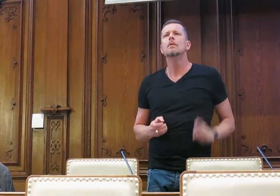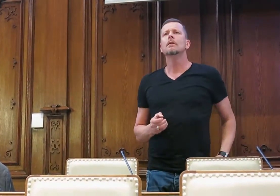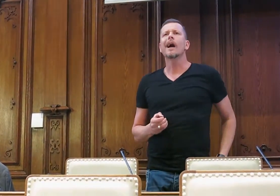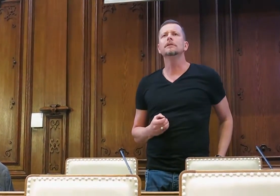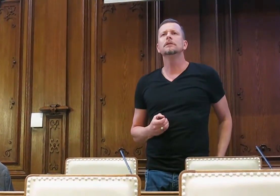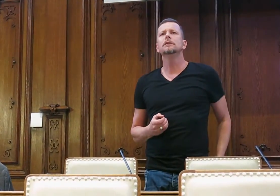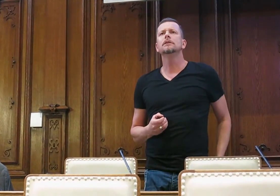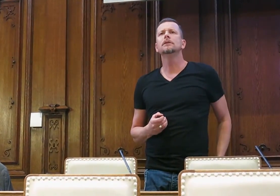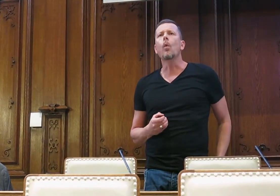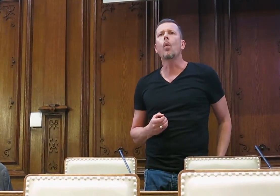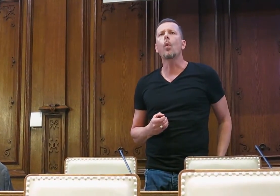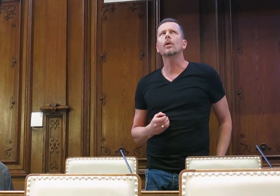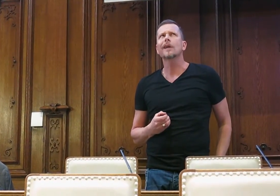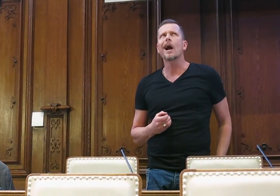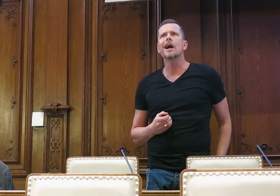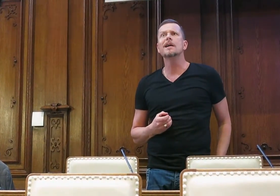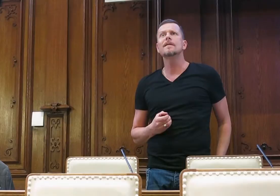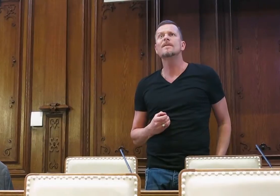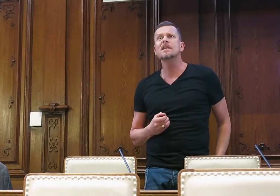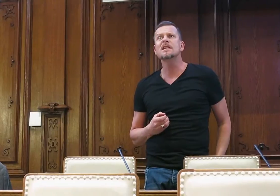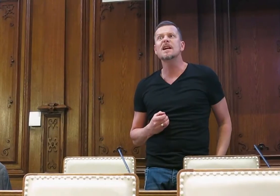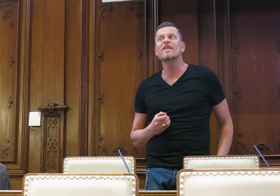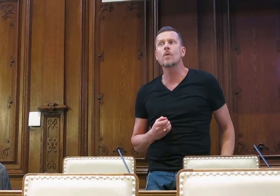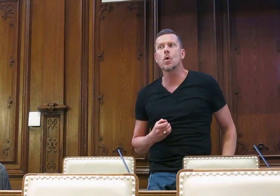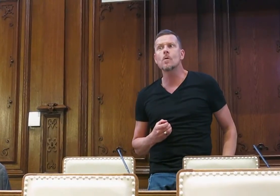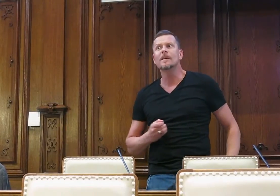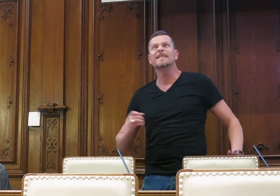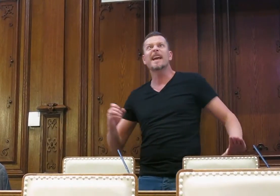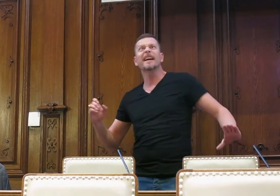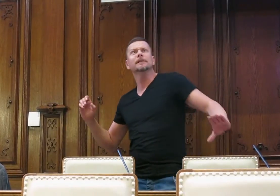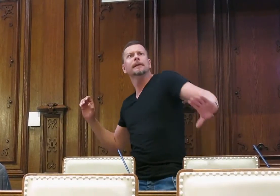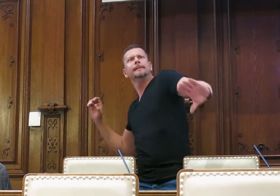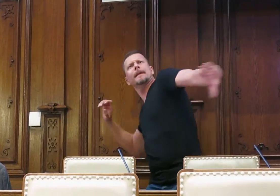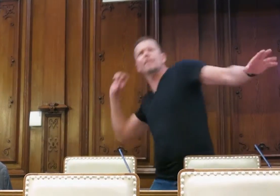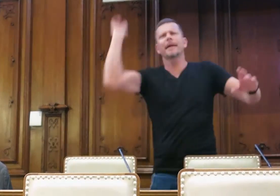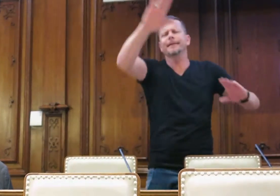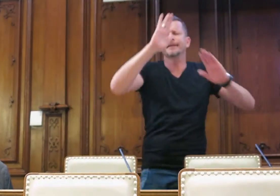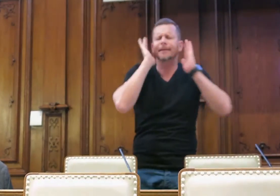vorschrittsmäßig, zündchen herunter, zähl, eins, zwei, drei, vier und Wurf.